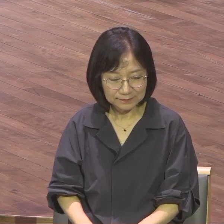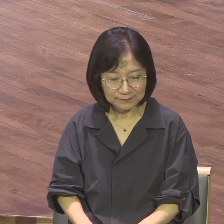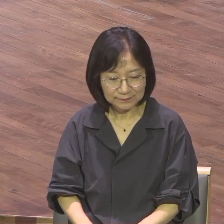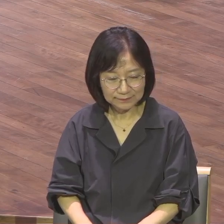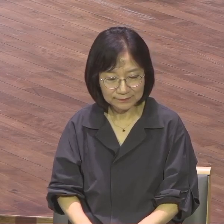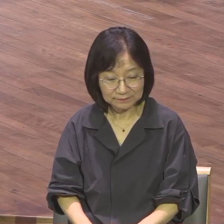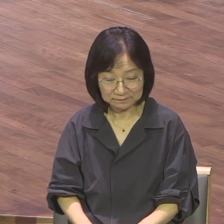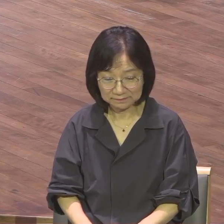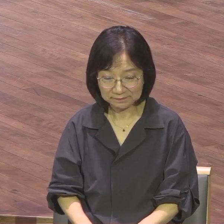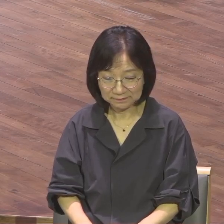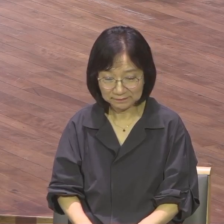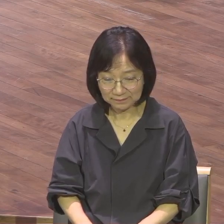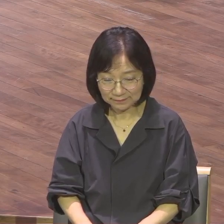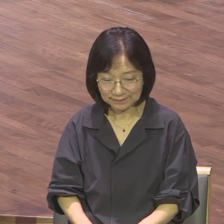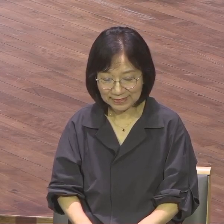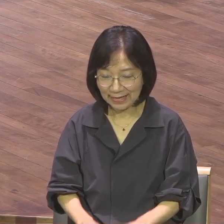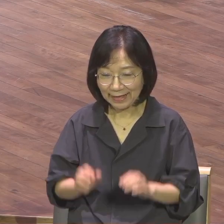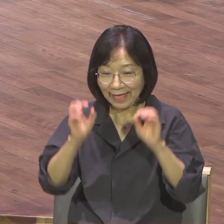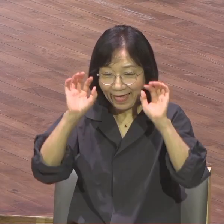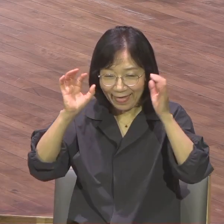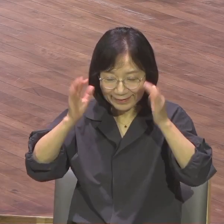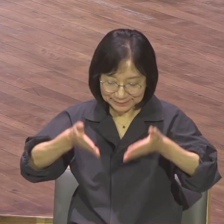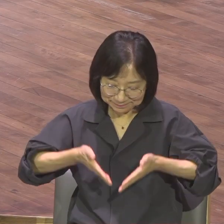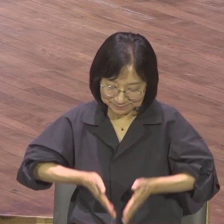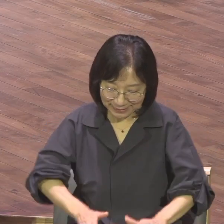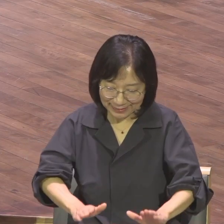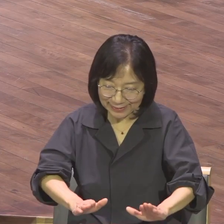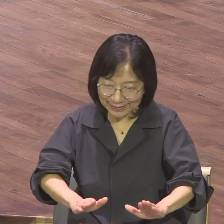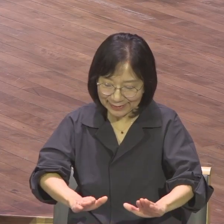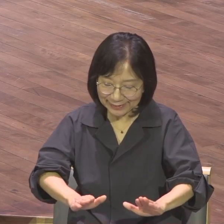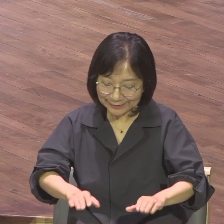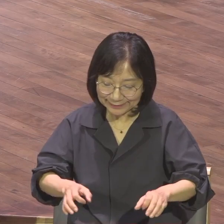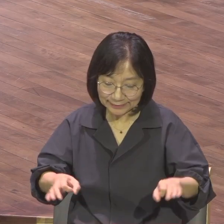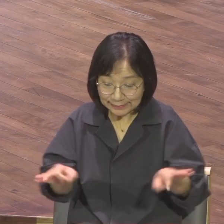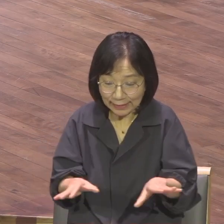그러나 자라가는 것에는 수많은 시간이 필요합니다.